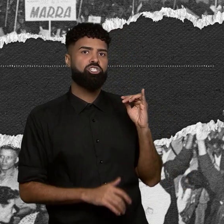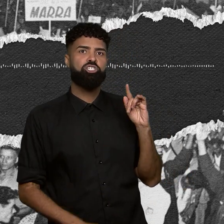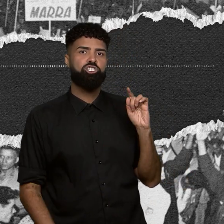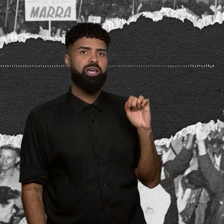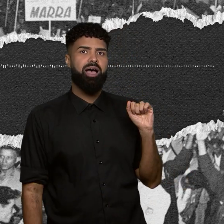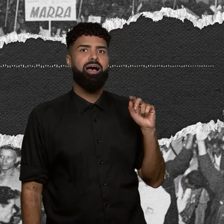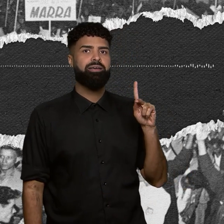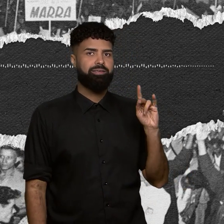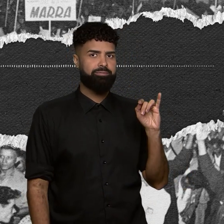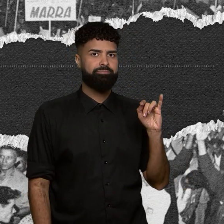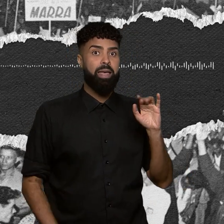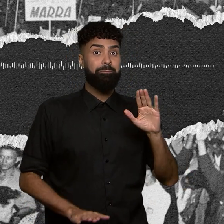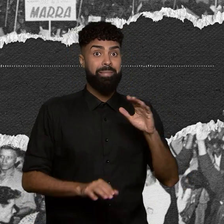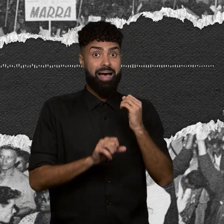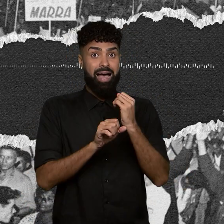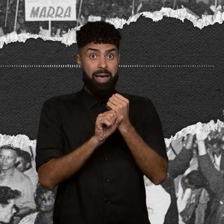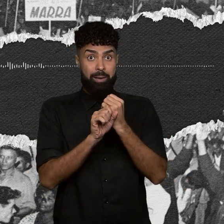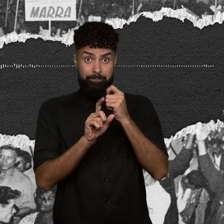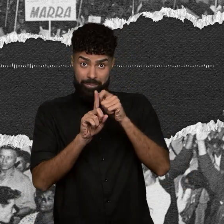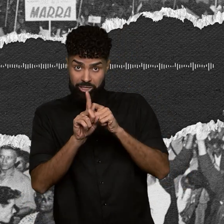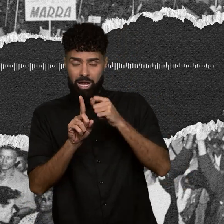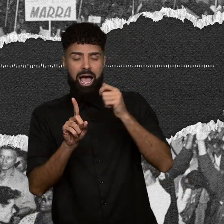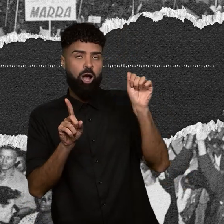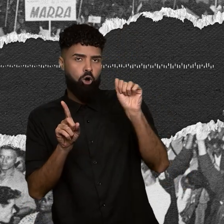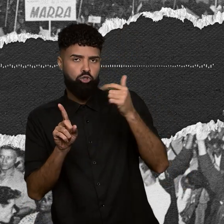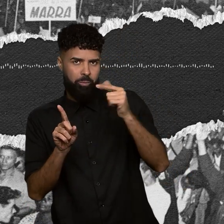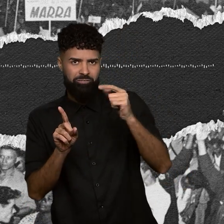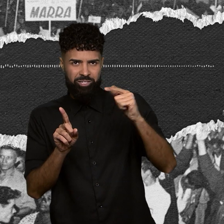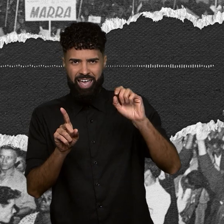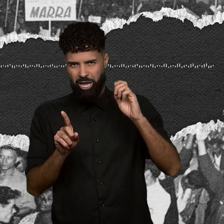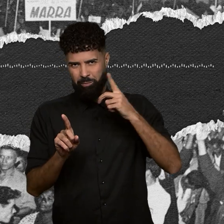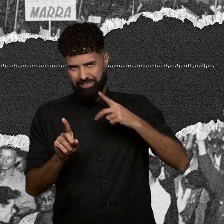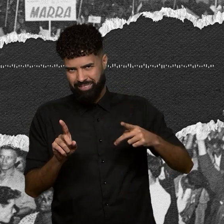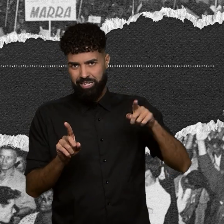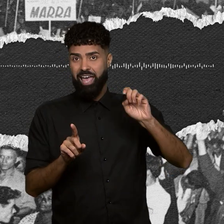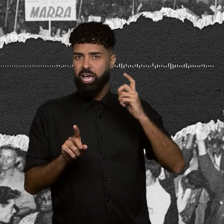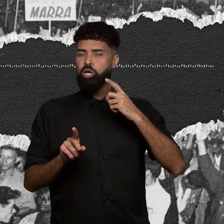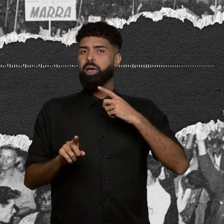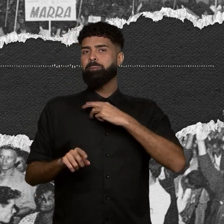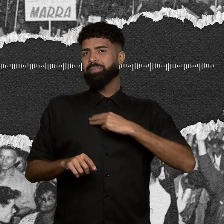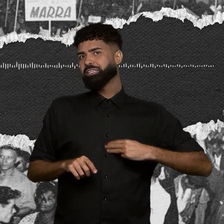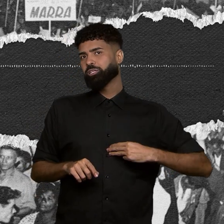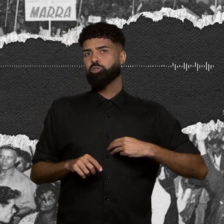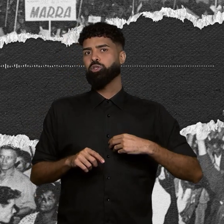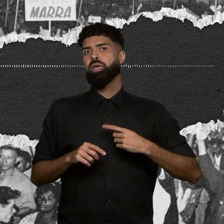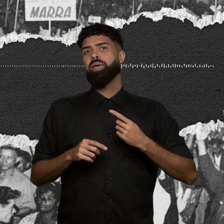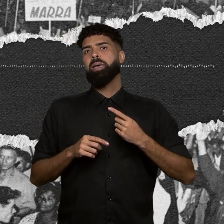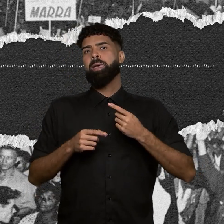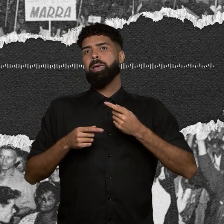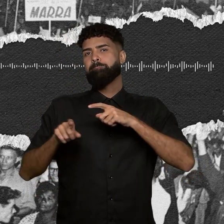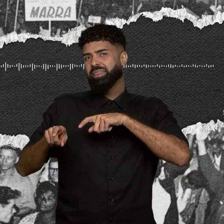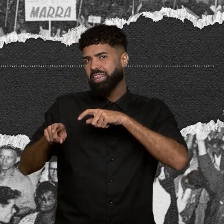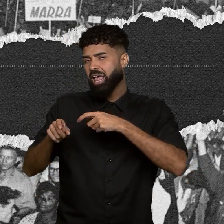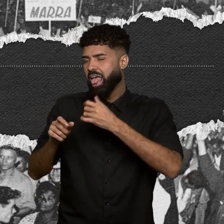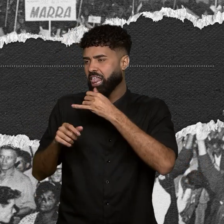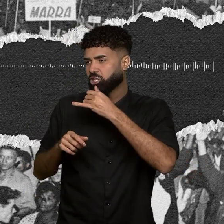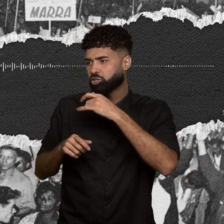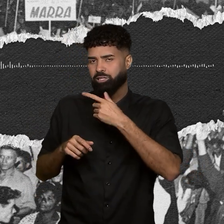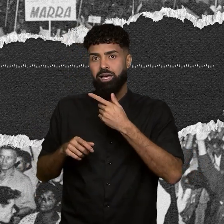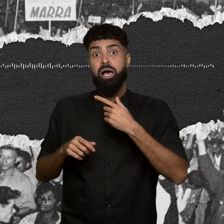agosto de 2020, o ex-presidente da Petrobras e ex-ministro de Minas e Energia do Ernesto Geisel participou de uma live na Academia